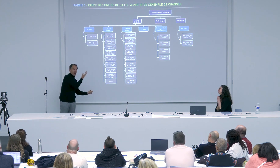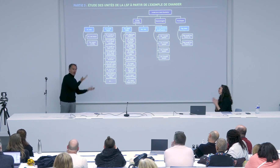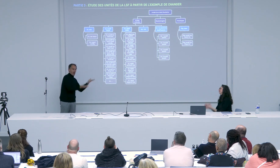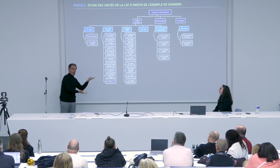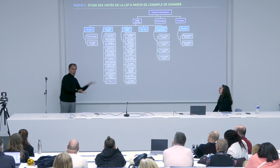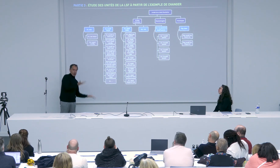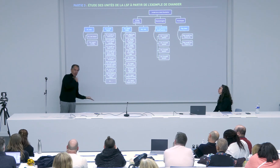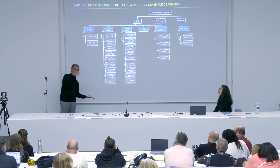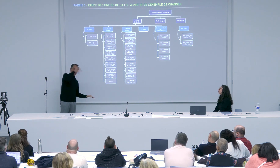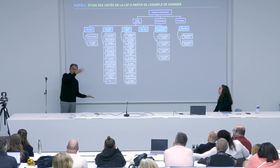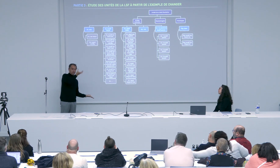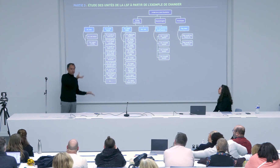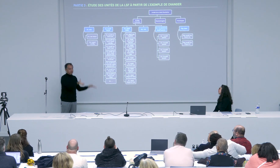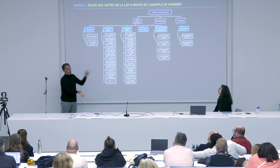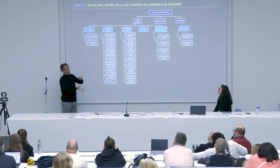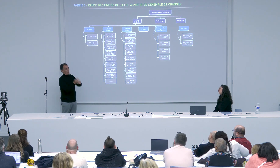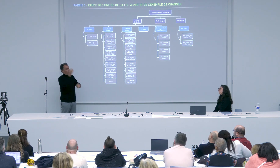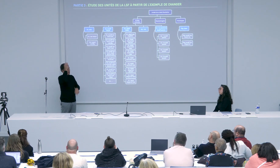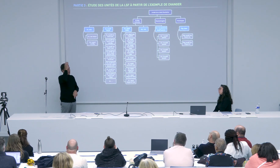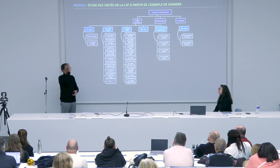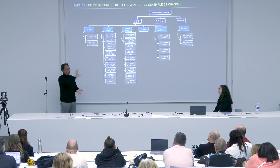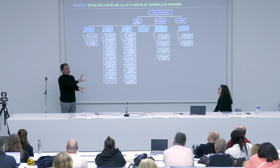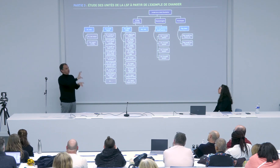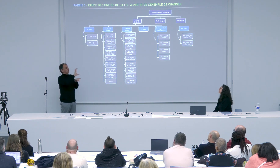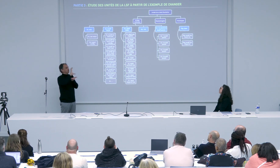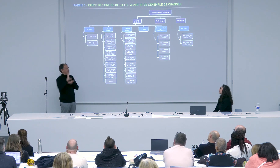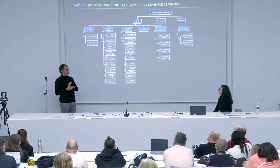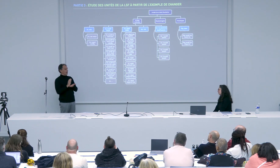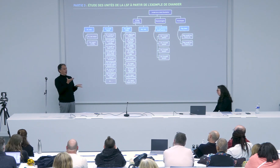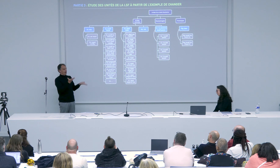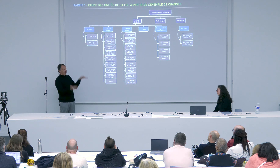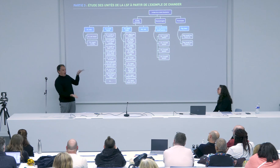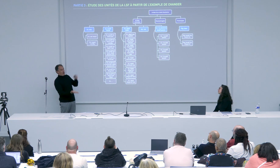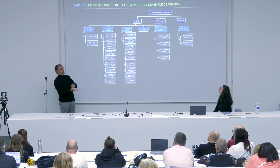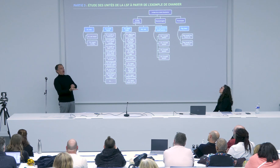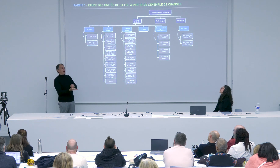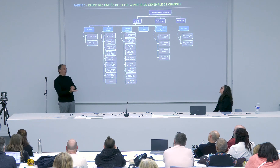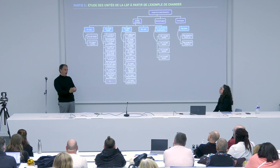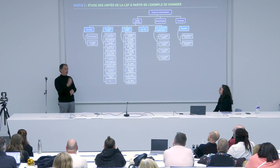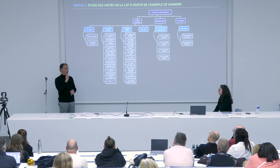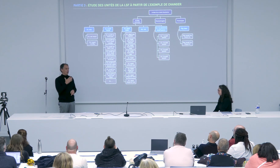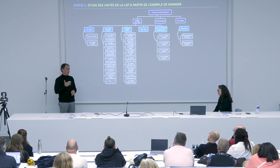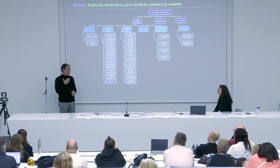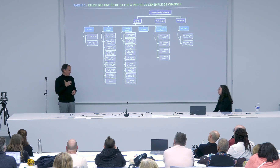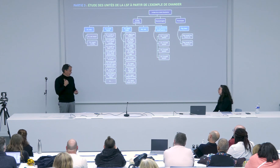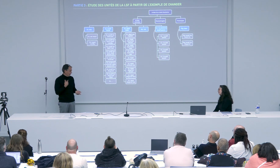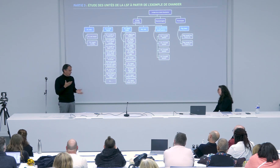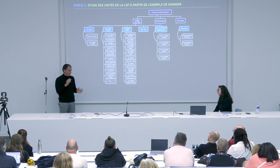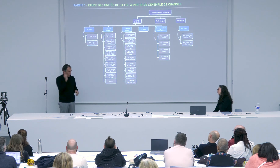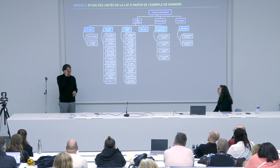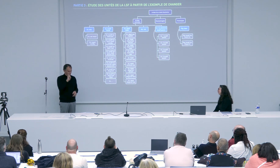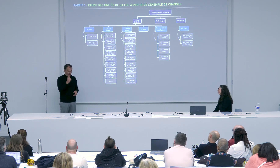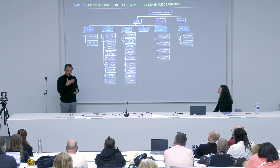je ne regrette pas ça a pris certainement beaucoup plus de temps que j'imaginais par contre l'apport de connaissances que j'ai eu en